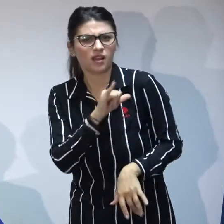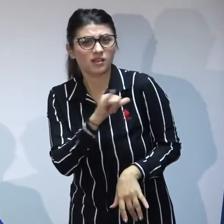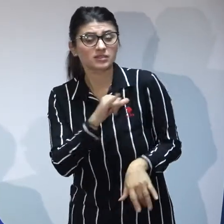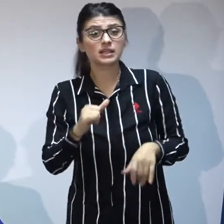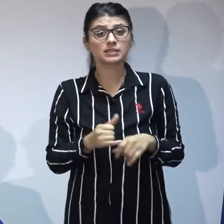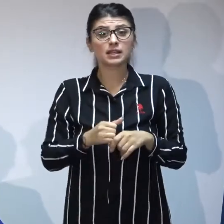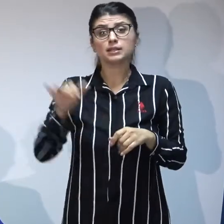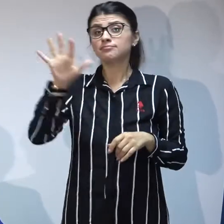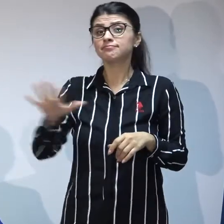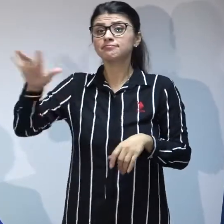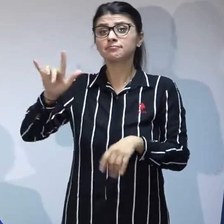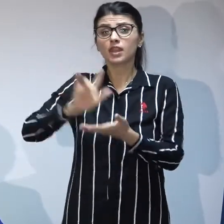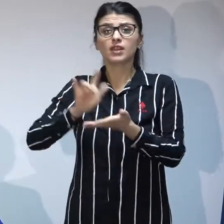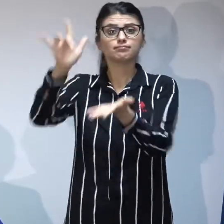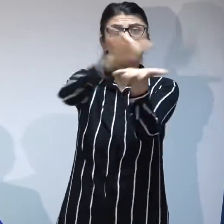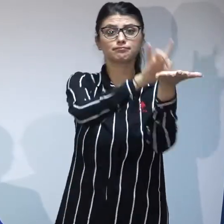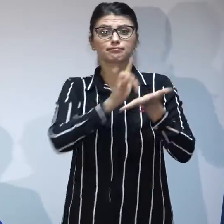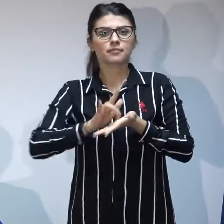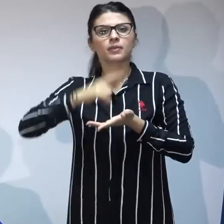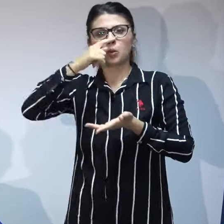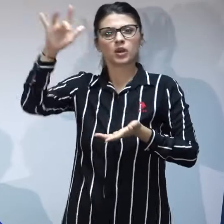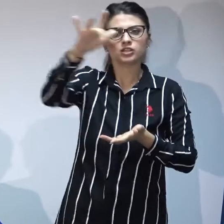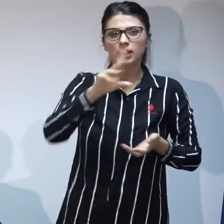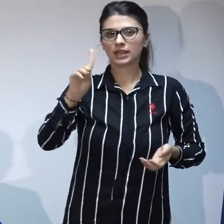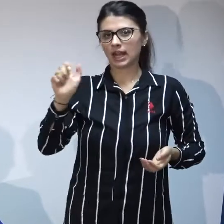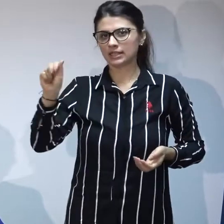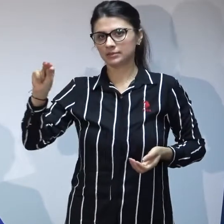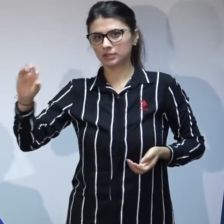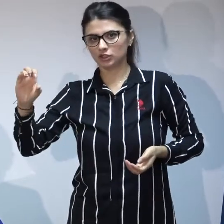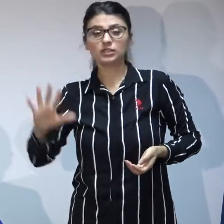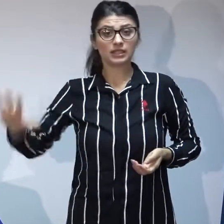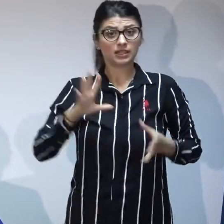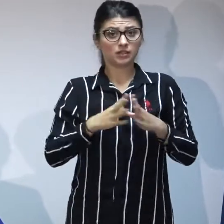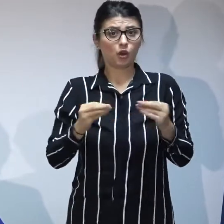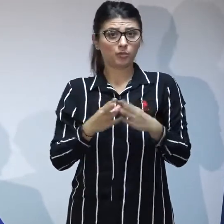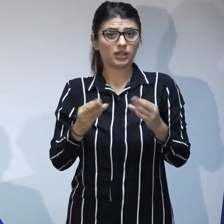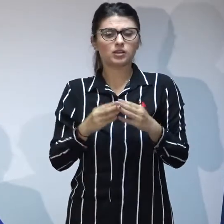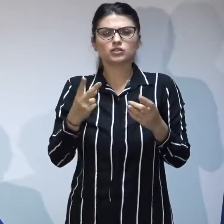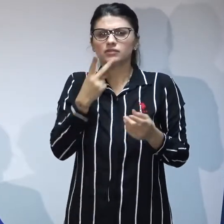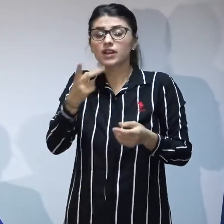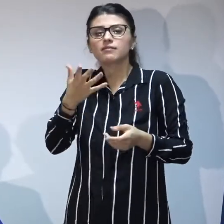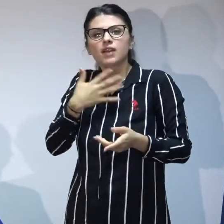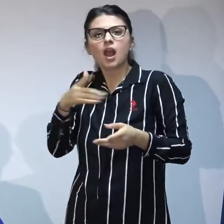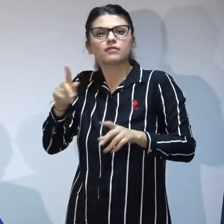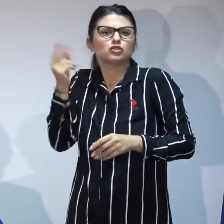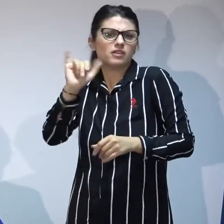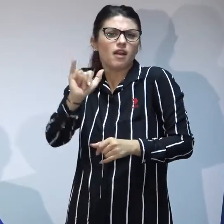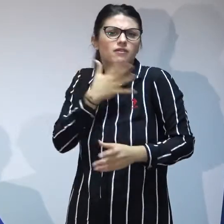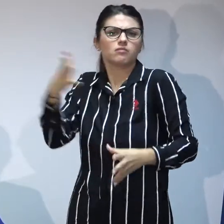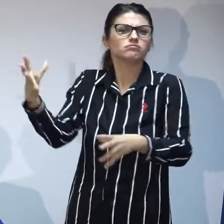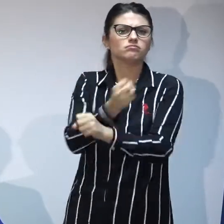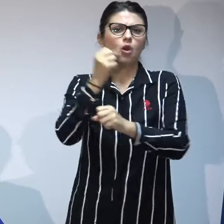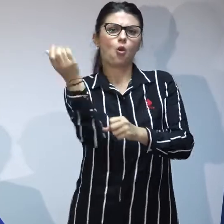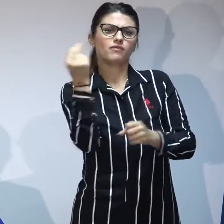direcțiilor în ceea ce privește procesul de adopție. Deci, dacă avem niște bariere, dacă avem atât